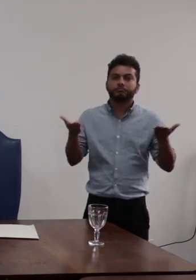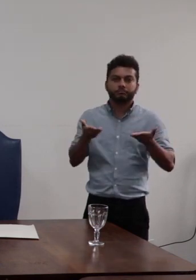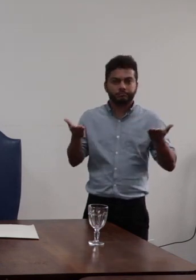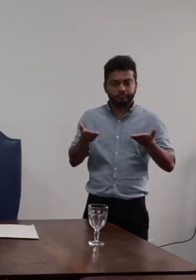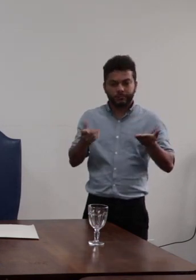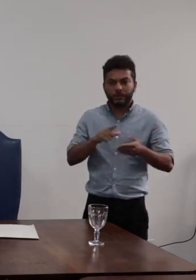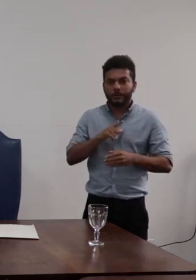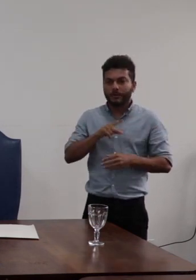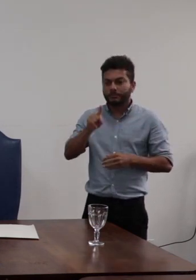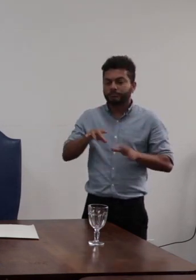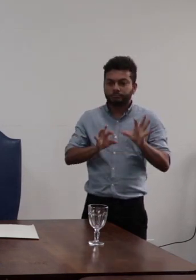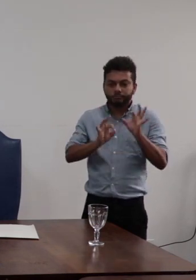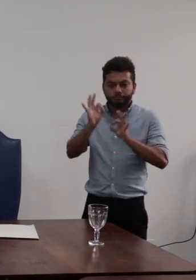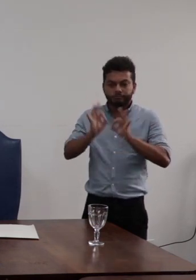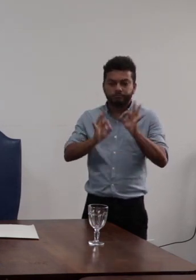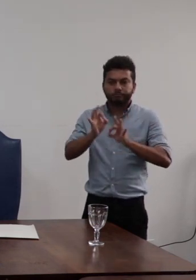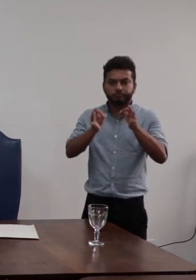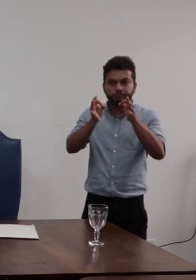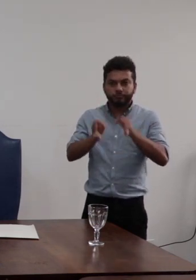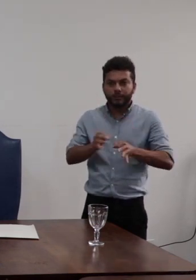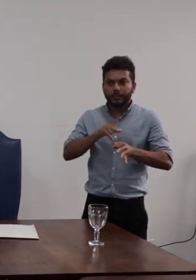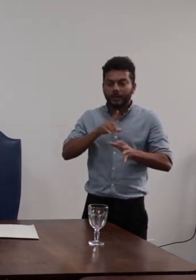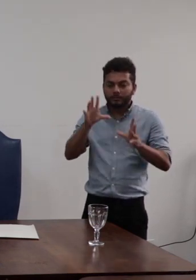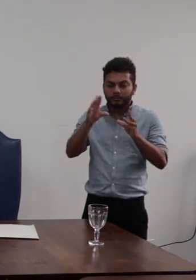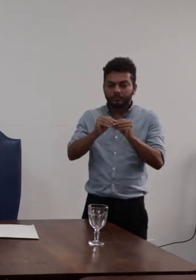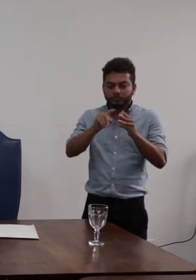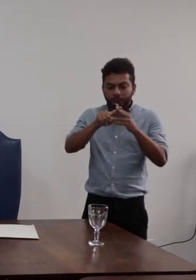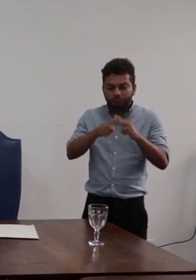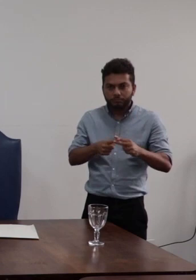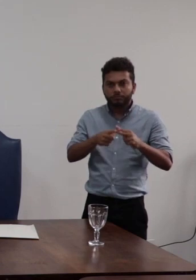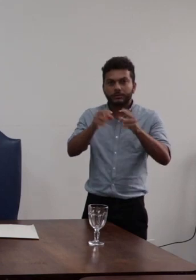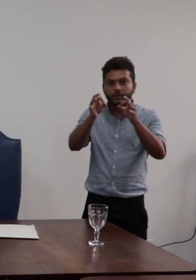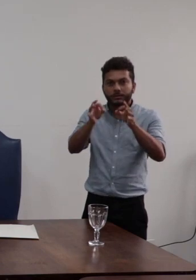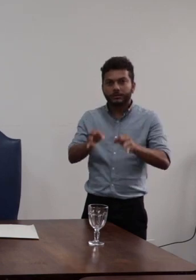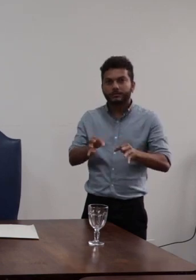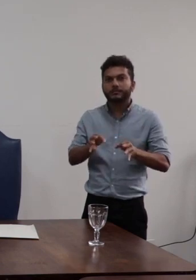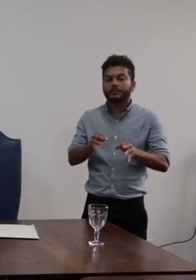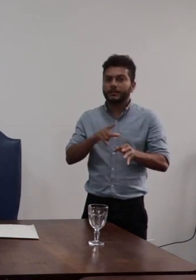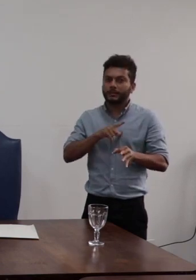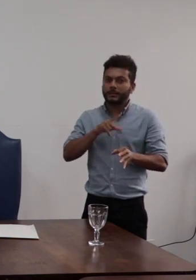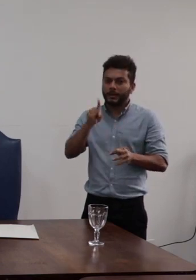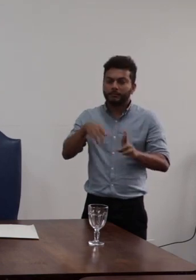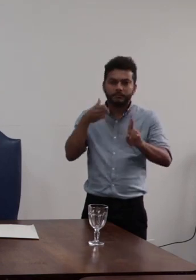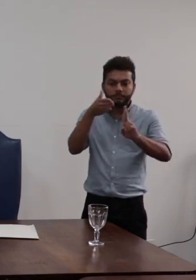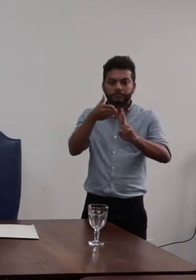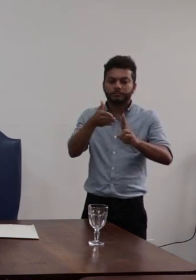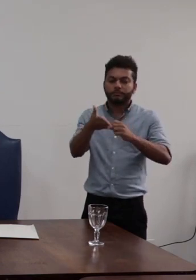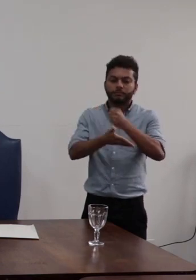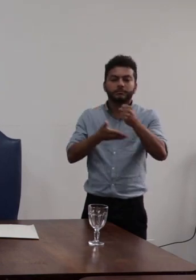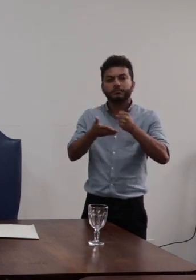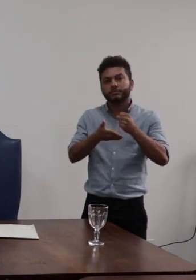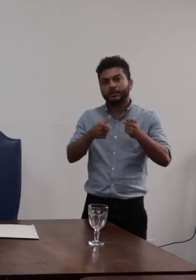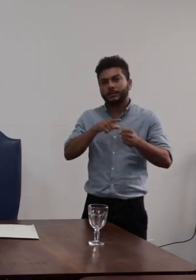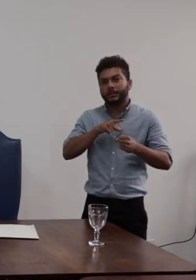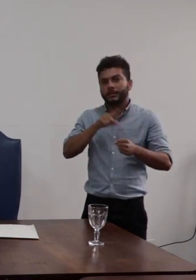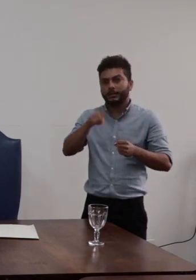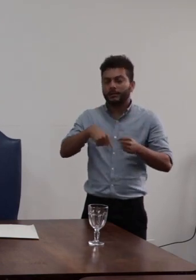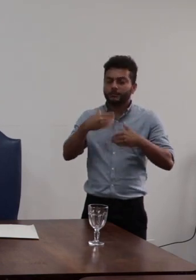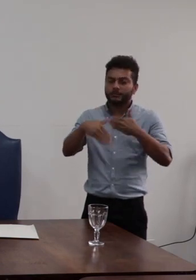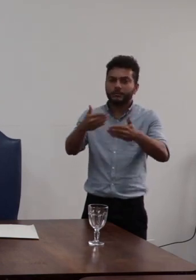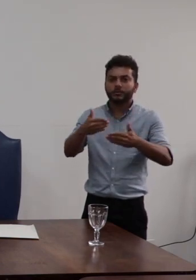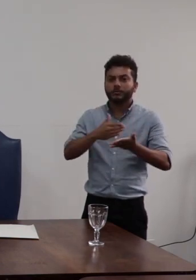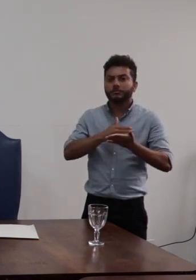um refinamento é uma revisão mas é uma revisão que toma as referências básicas daquele processo constituído lá em